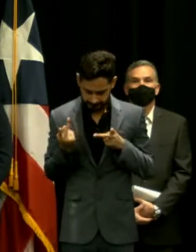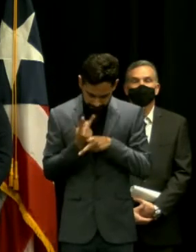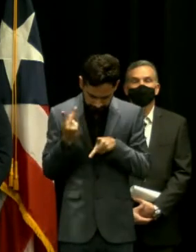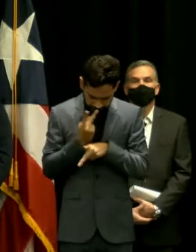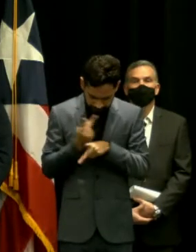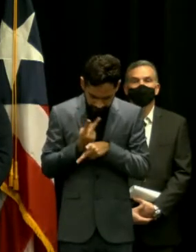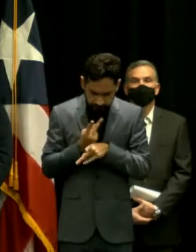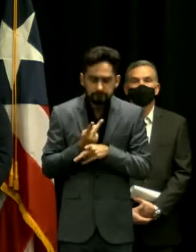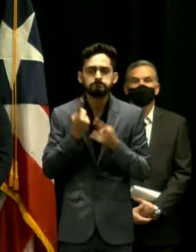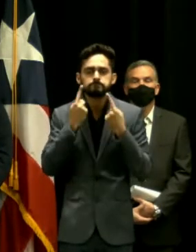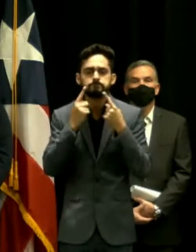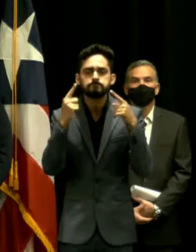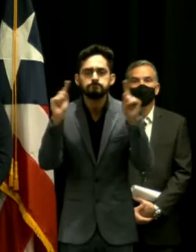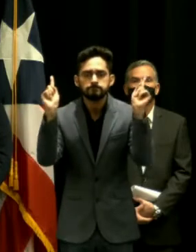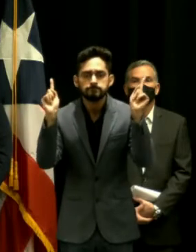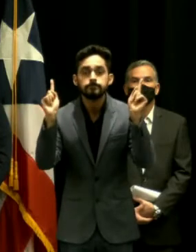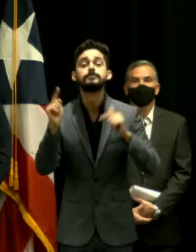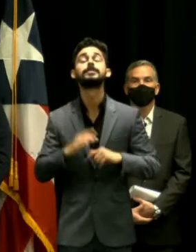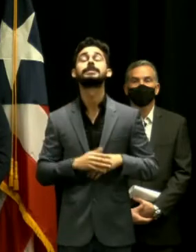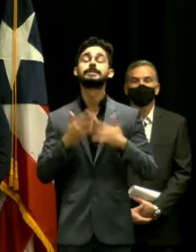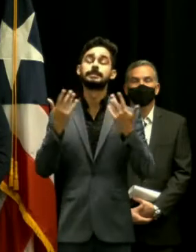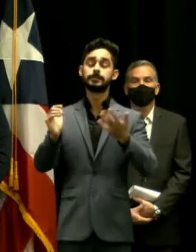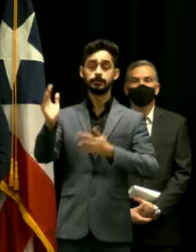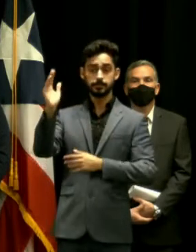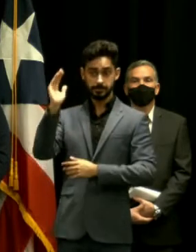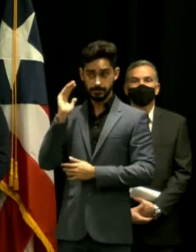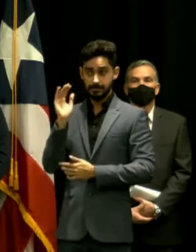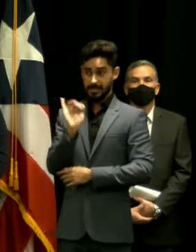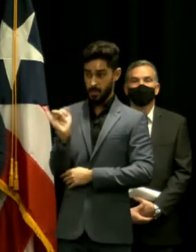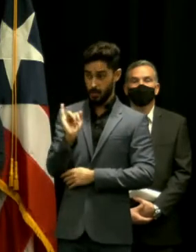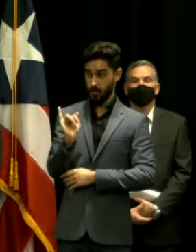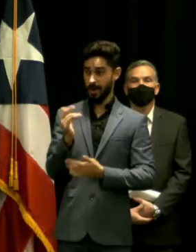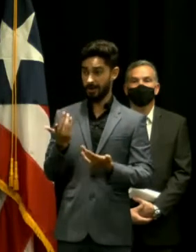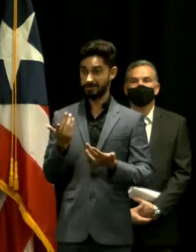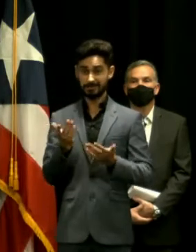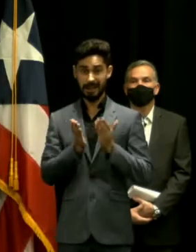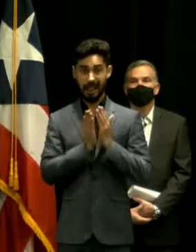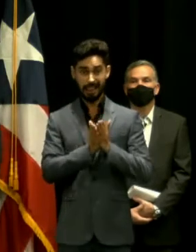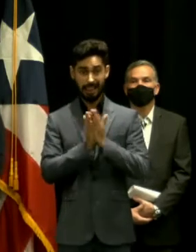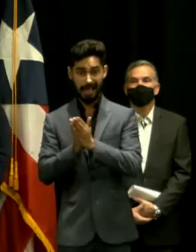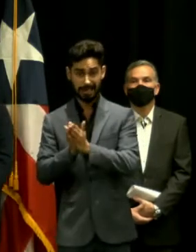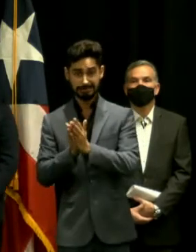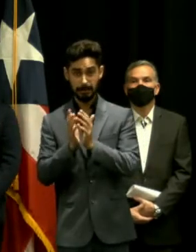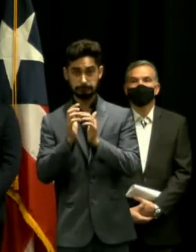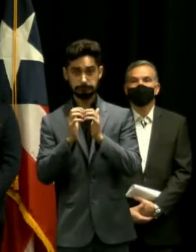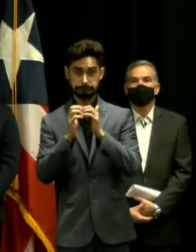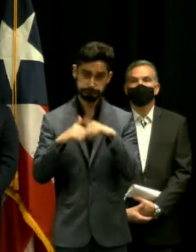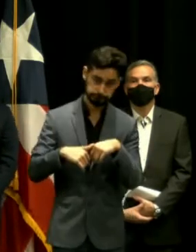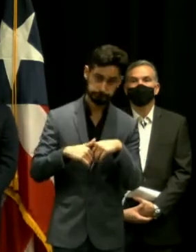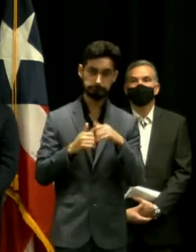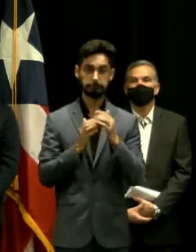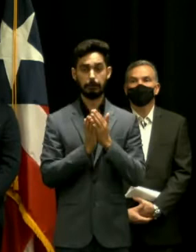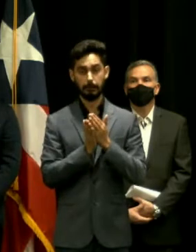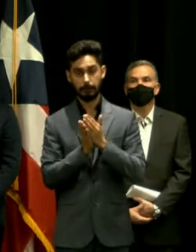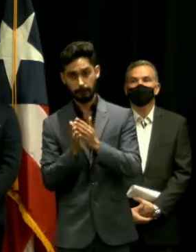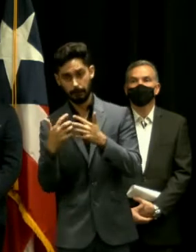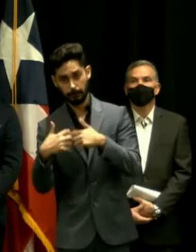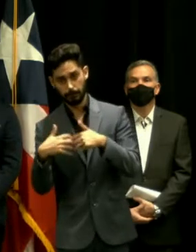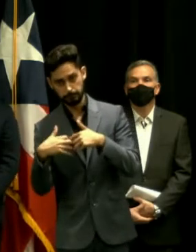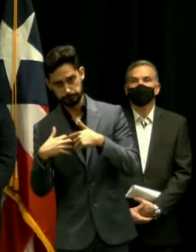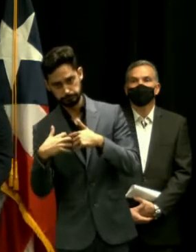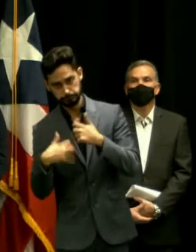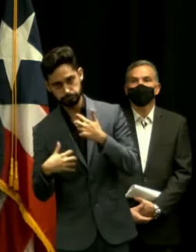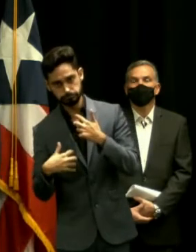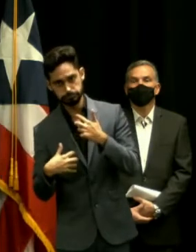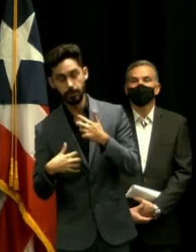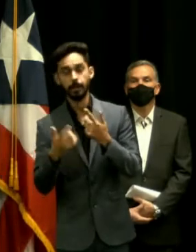estamos respondiendo cuando hubo la crisis con el servicio de las lanchas la transportación inmediatamente actuamos y en cuestión de dos